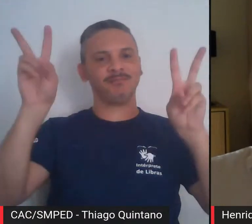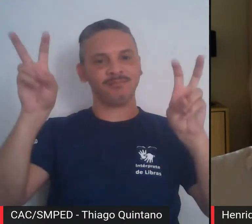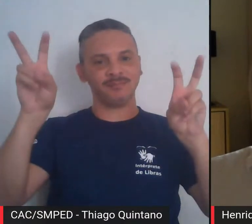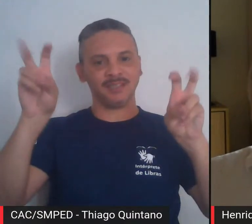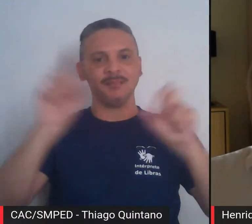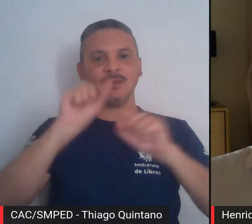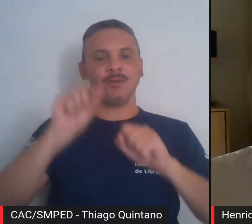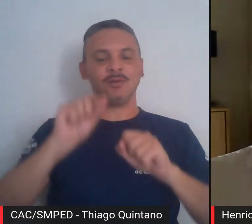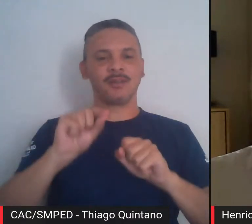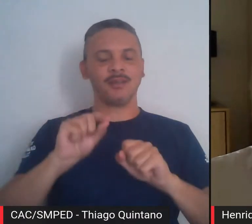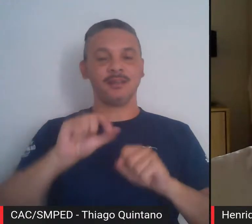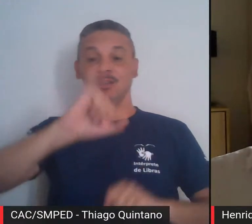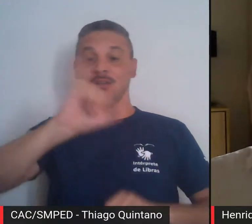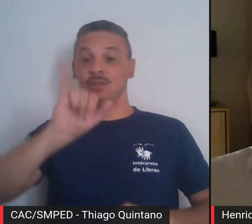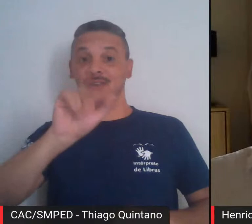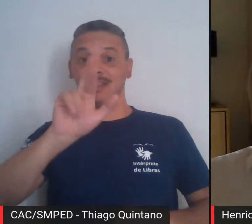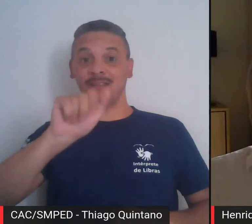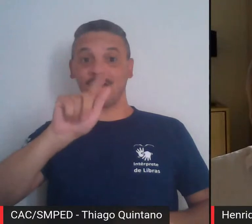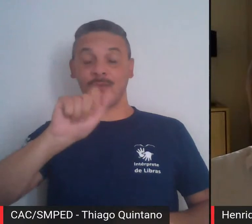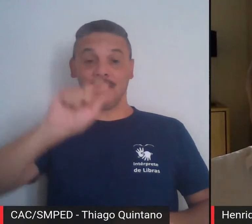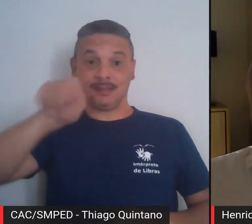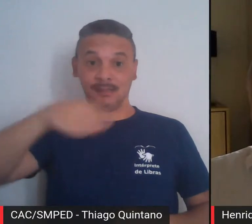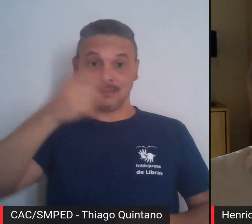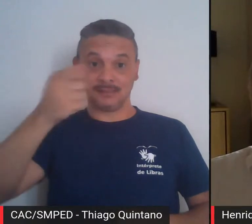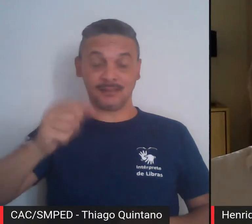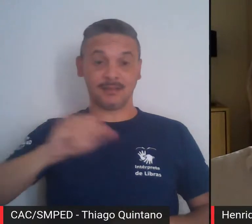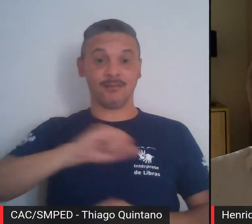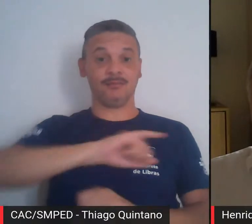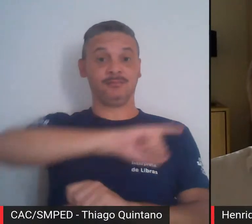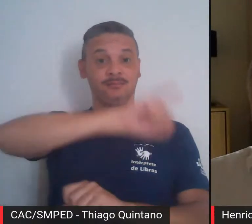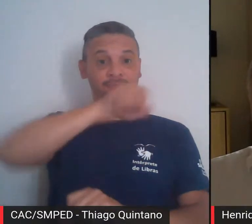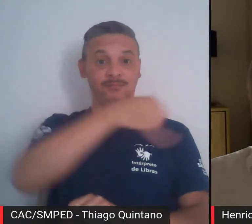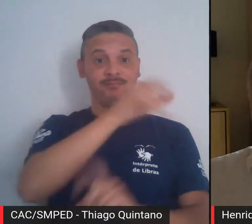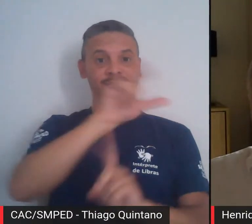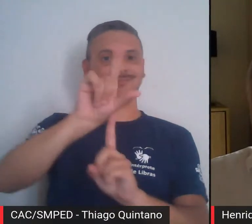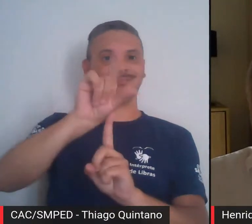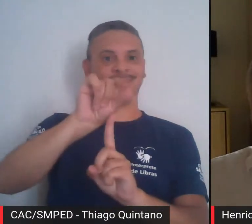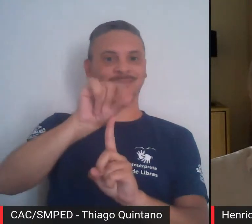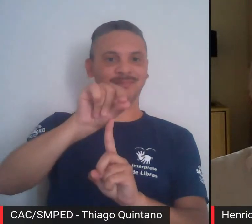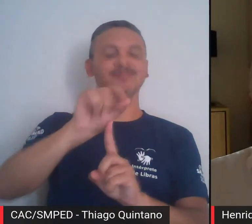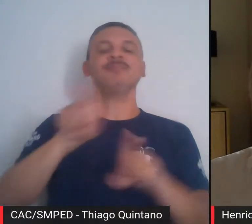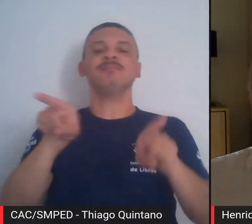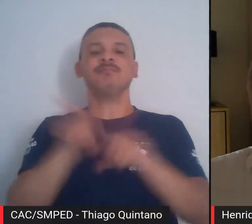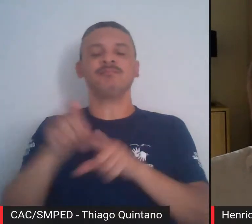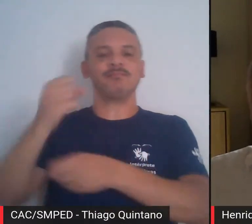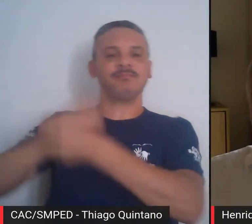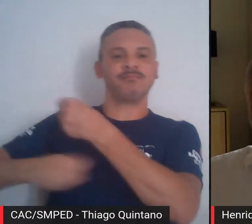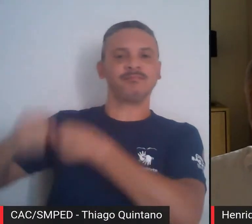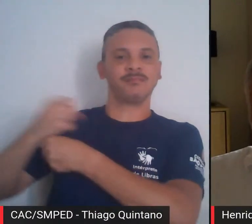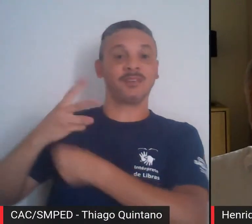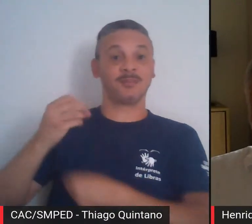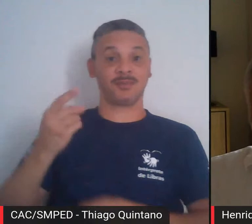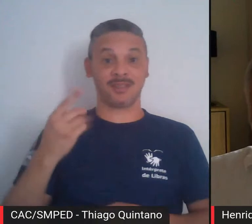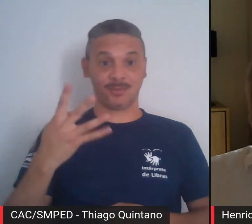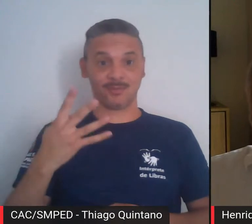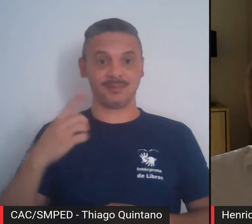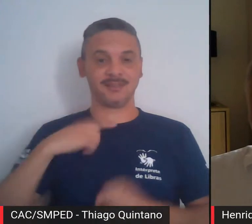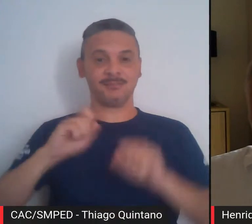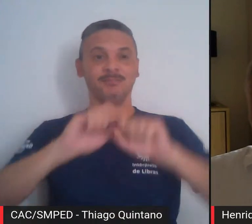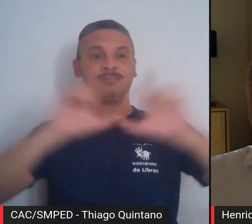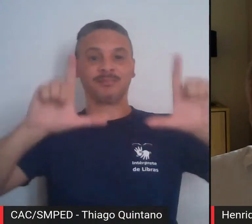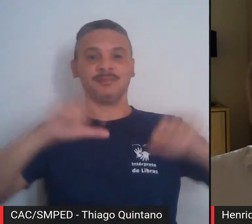Jaraguá e o ensaio fotográfico realizado por Caio Reis em 2014. Naquele ano,